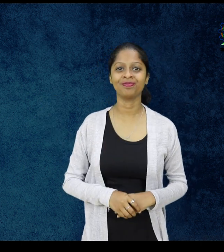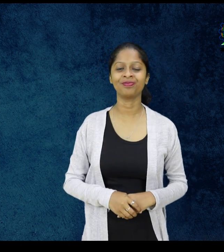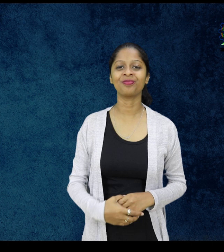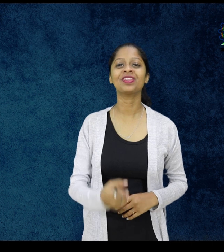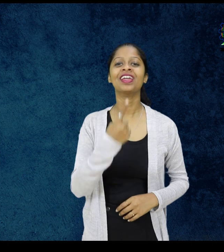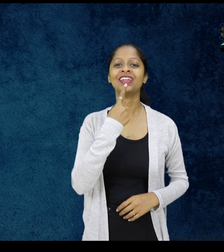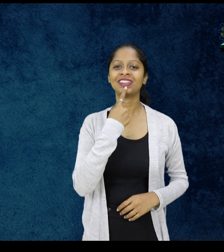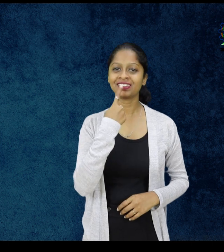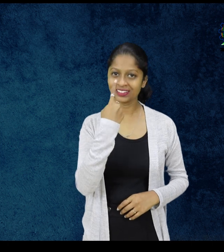कहना